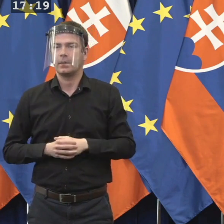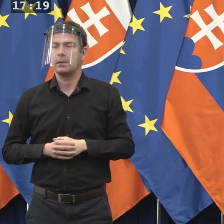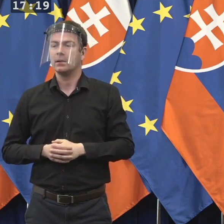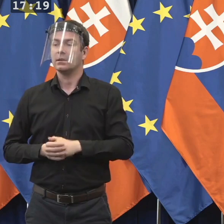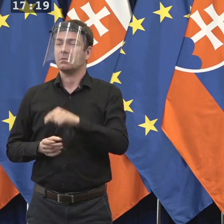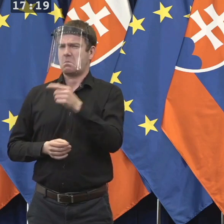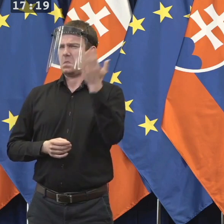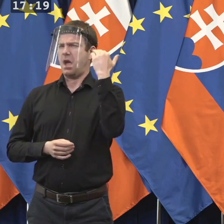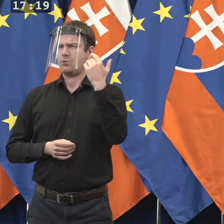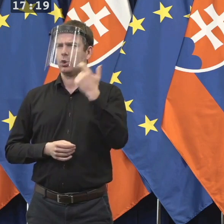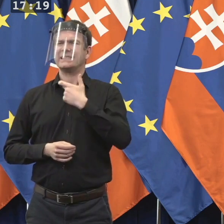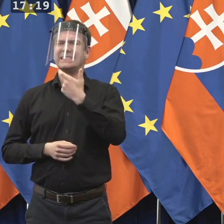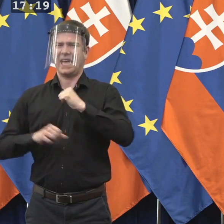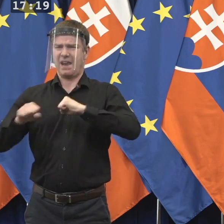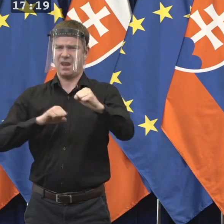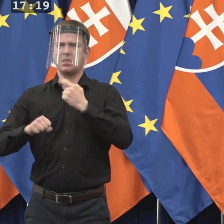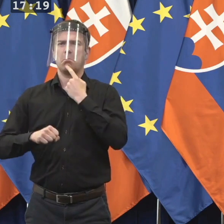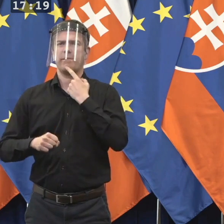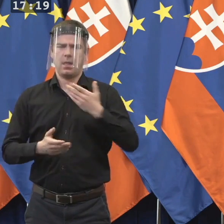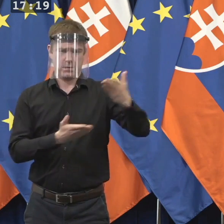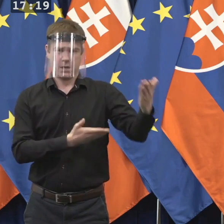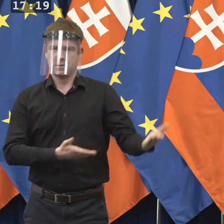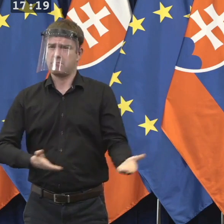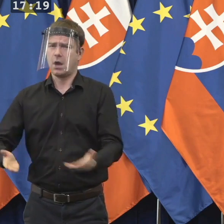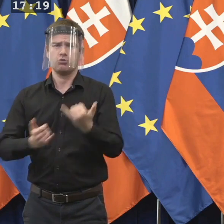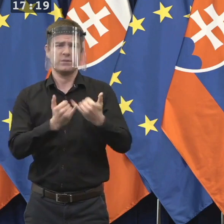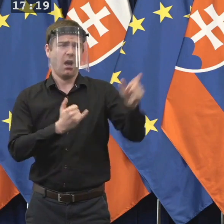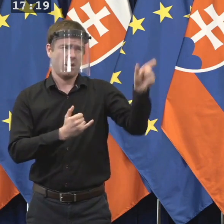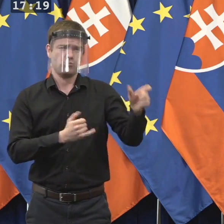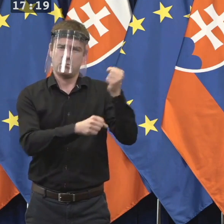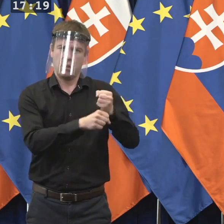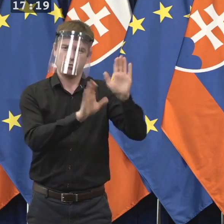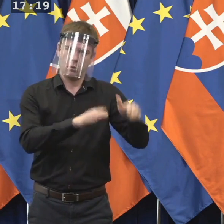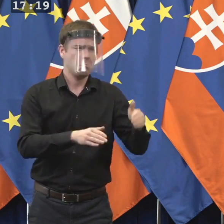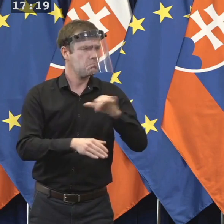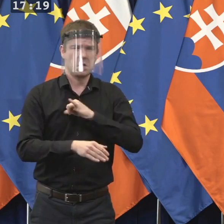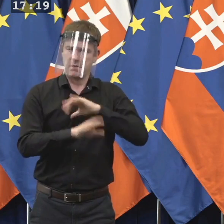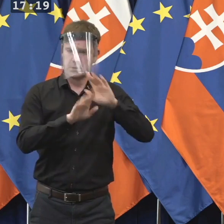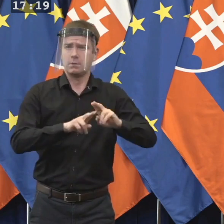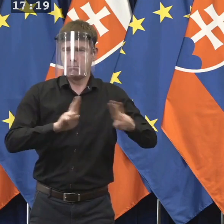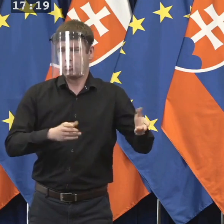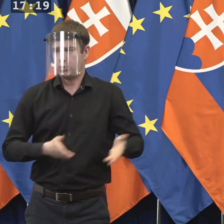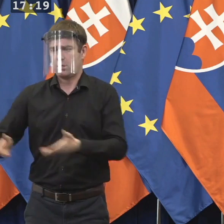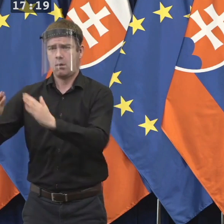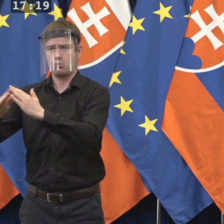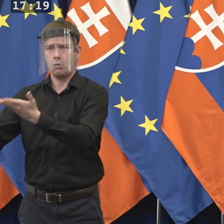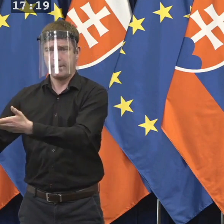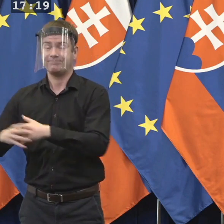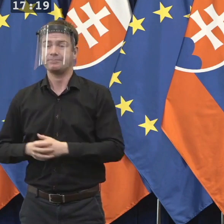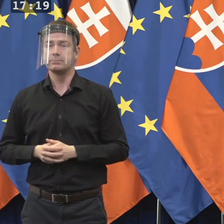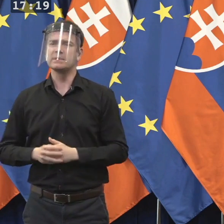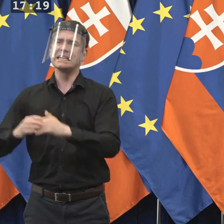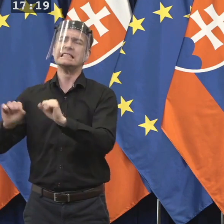a dôverujeme, že v nej zostanú. Tak sme spustili v prvom rade teda zmenu opatrenia, aby všetci